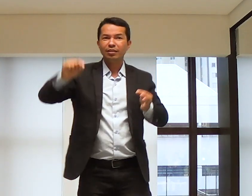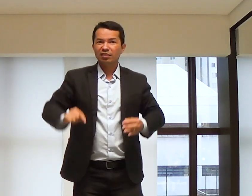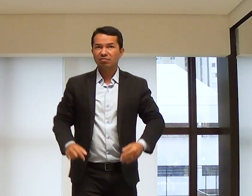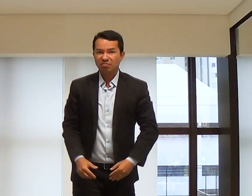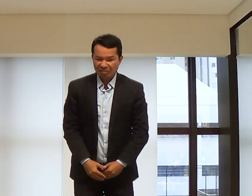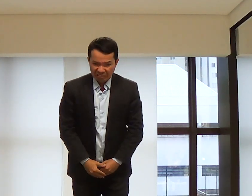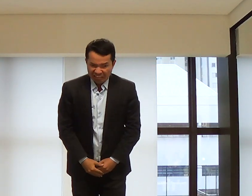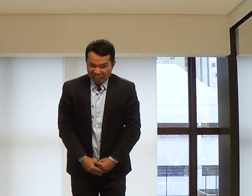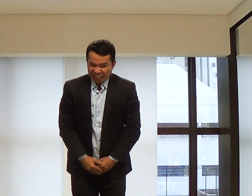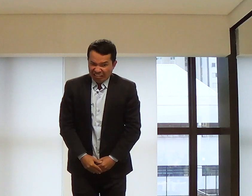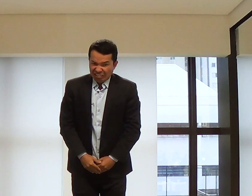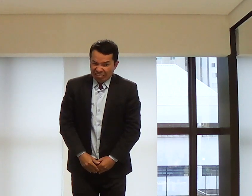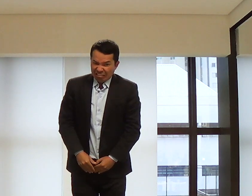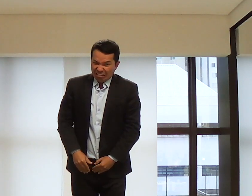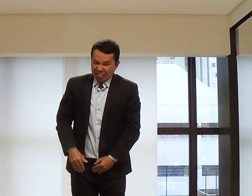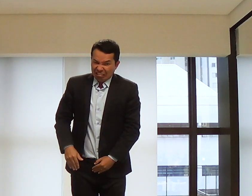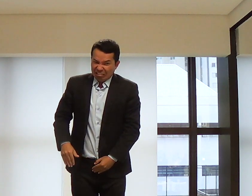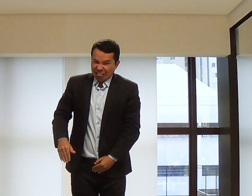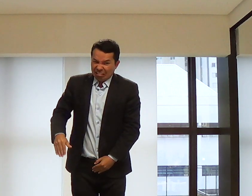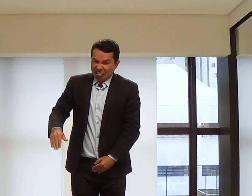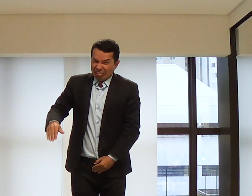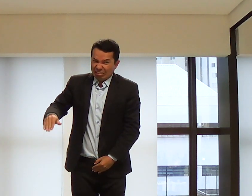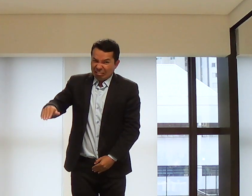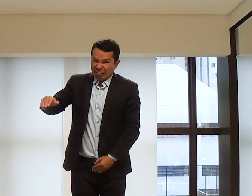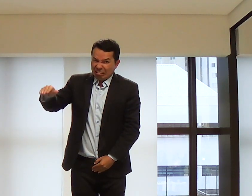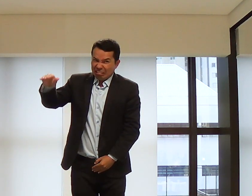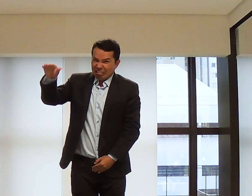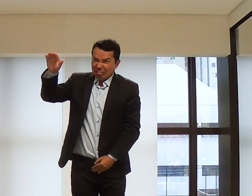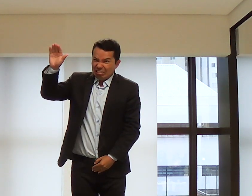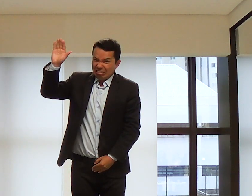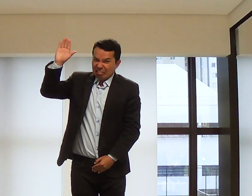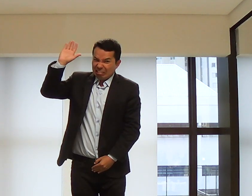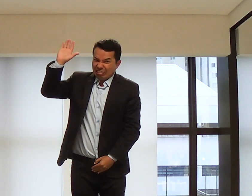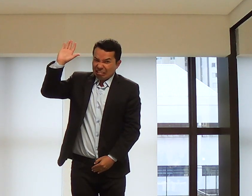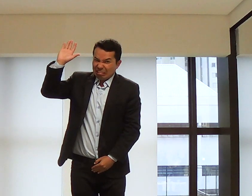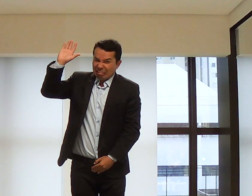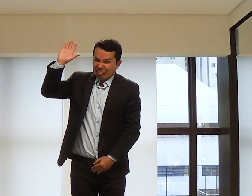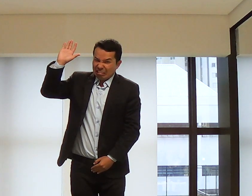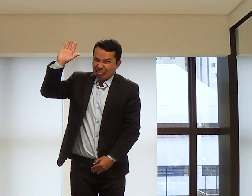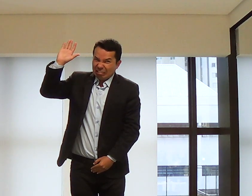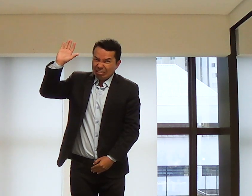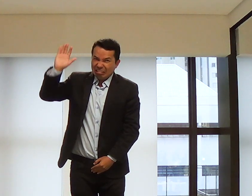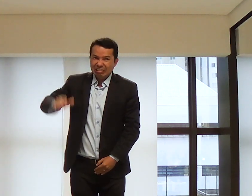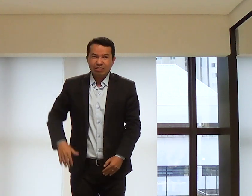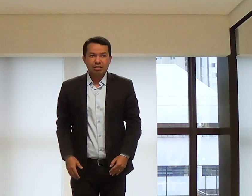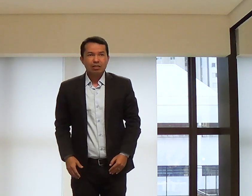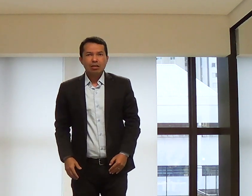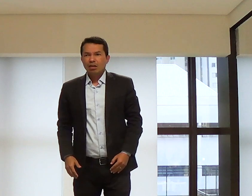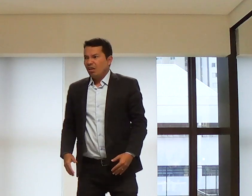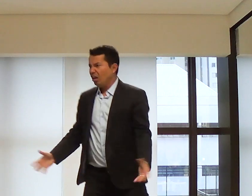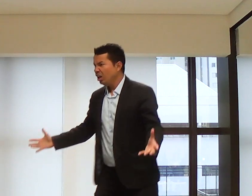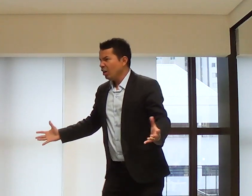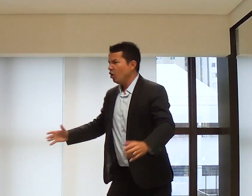esse nome, quem é Joraz? E eu acho que Joraz, muito nervosamente, levanta a sua mão.